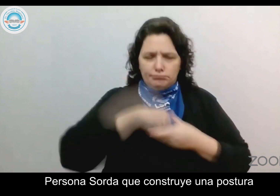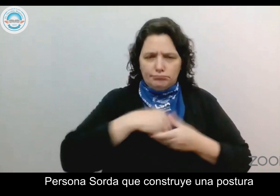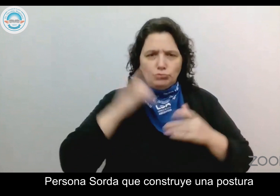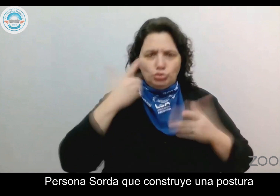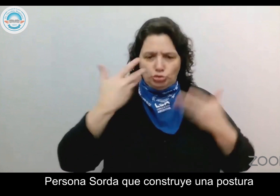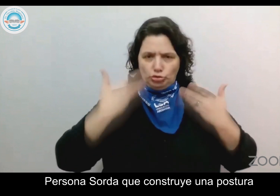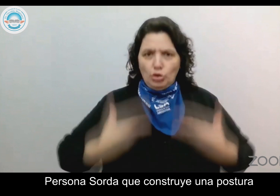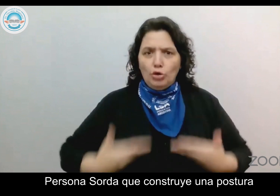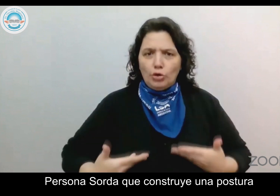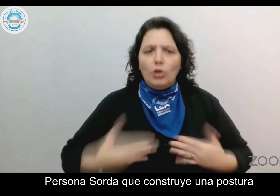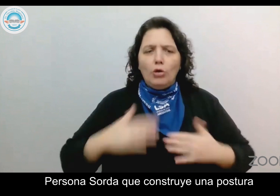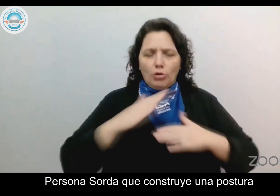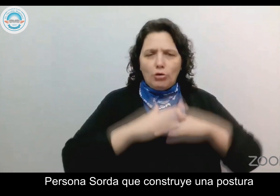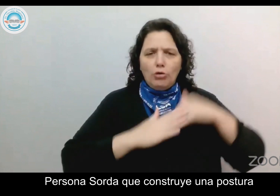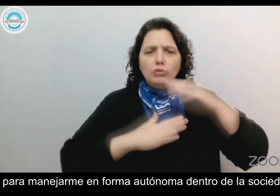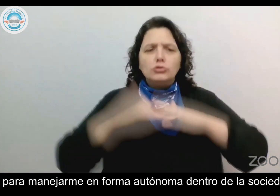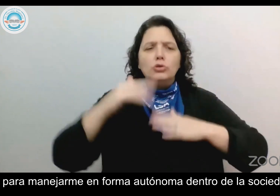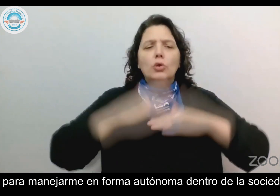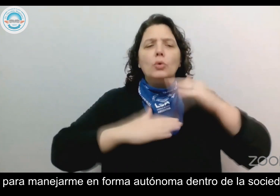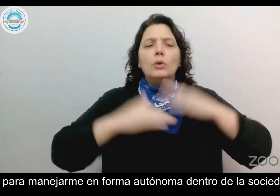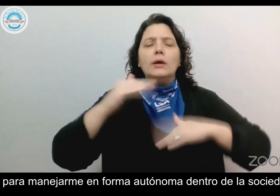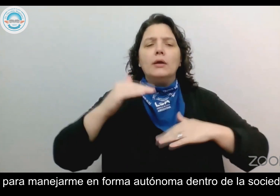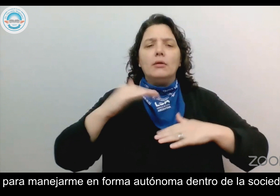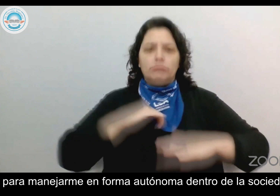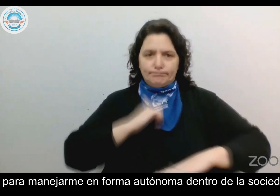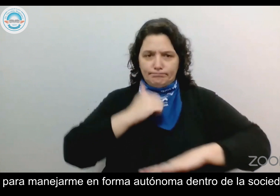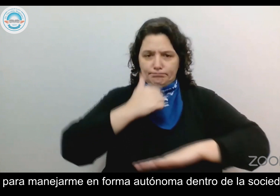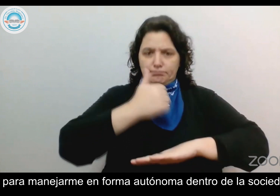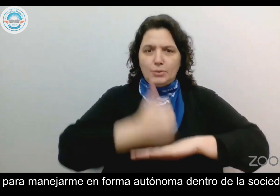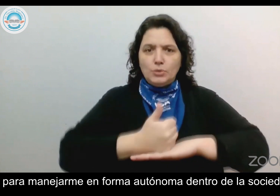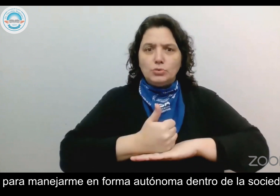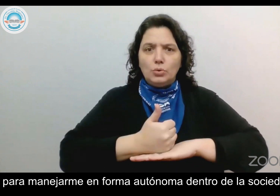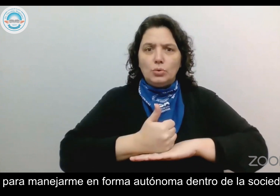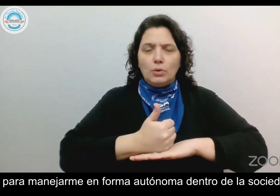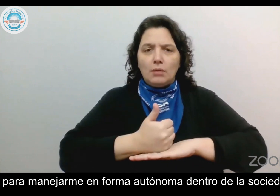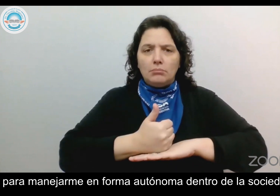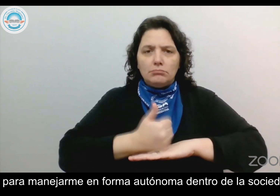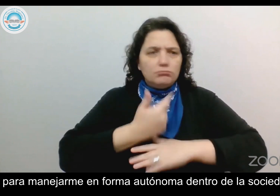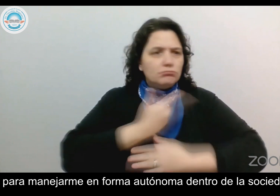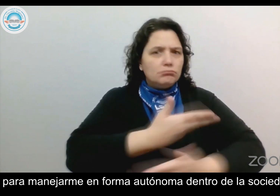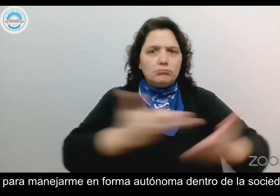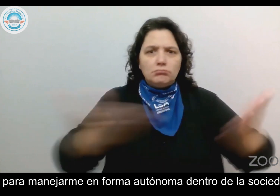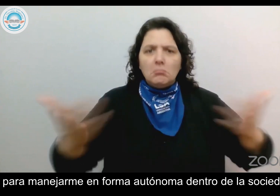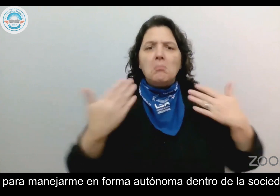postura para manejarme en forma autónoma dentro de la sociedad.